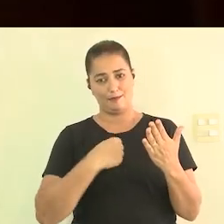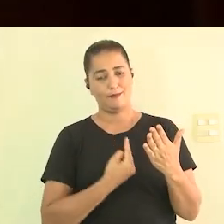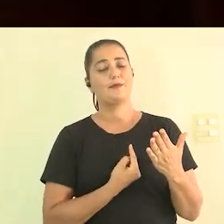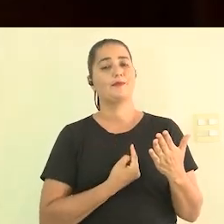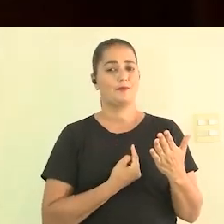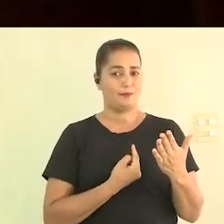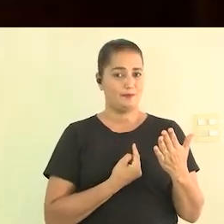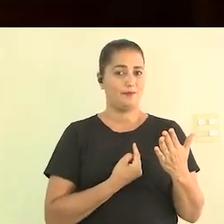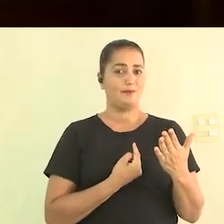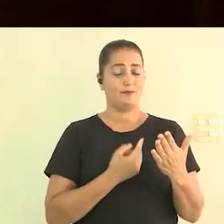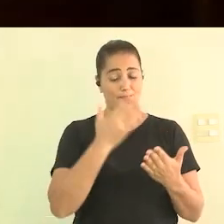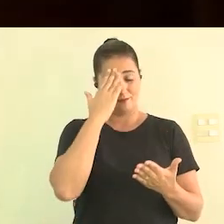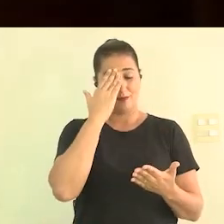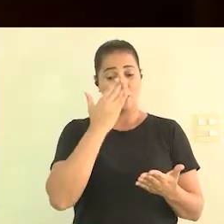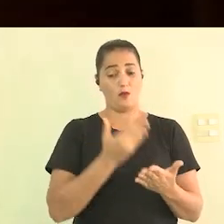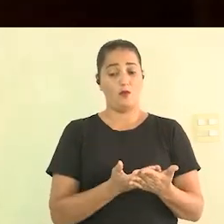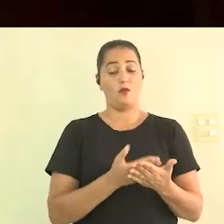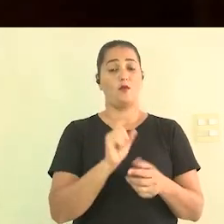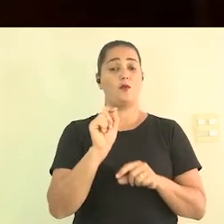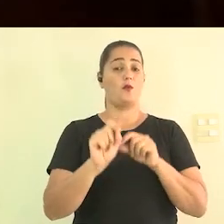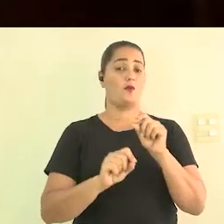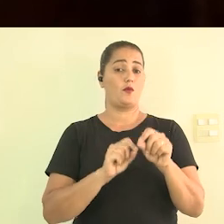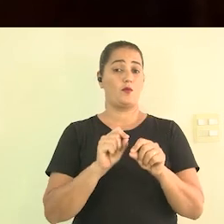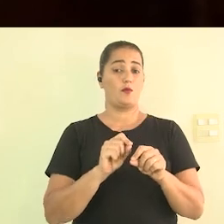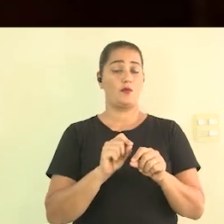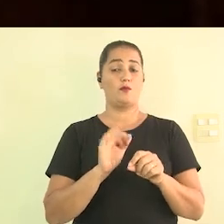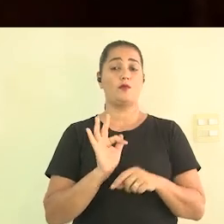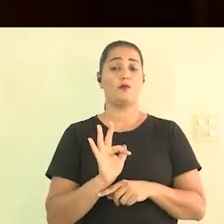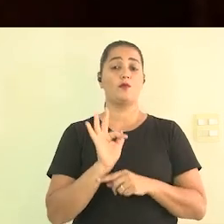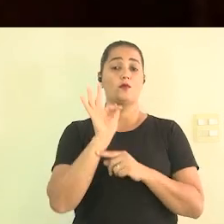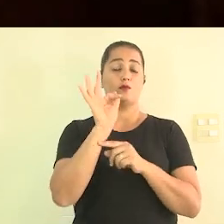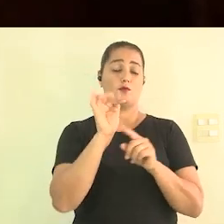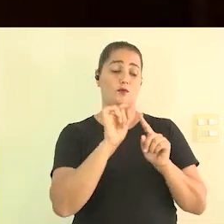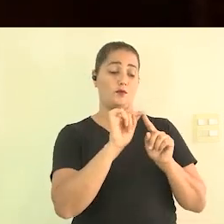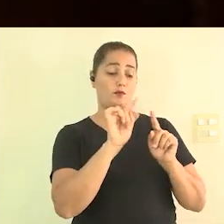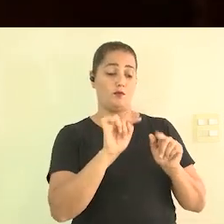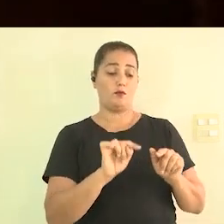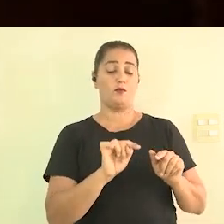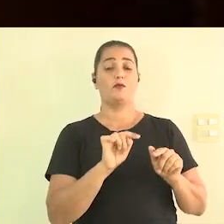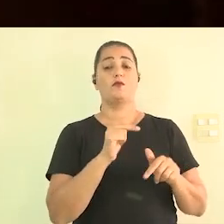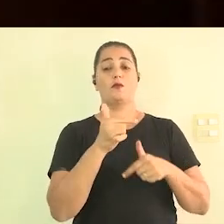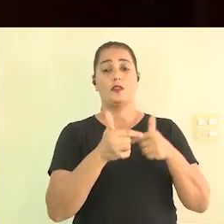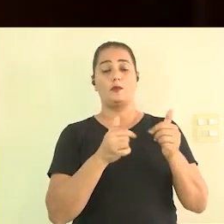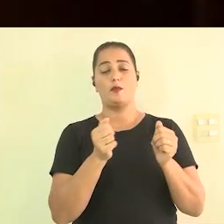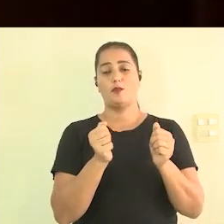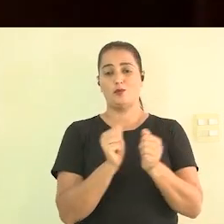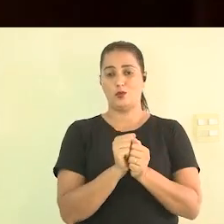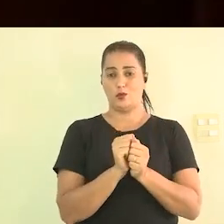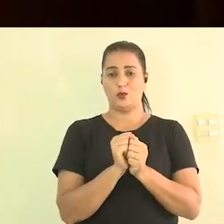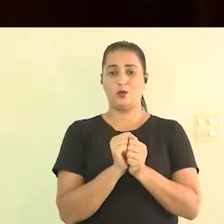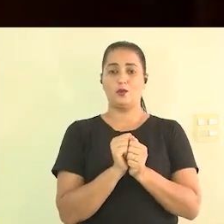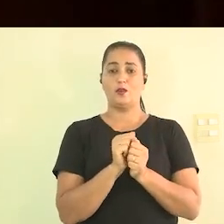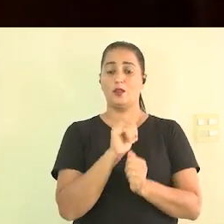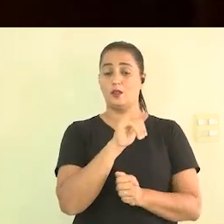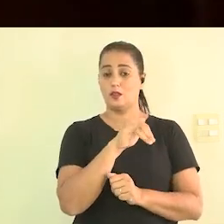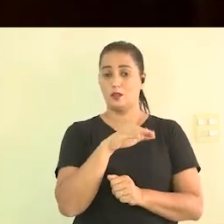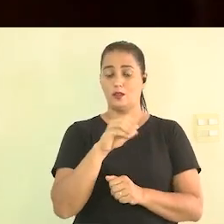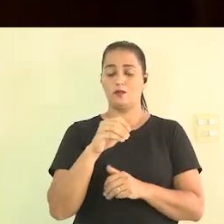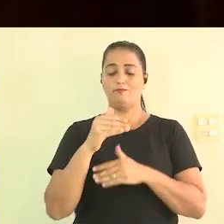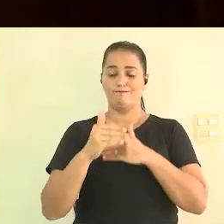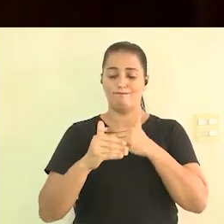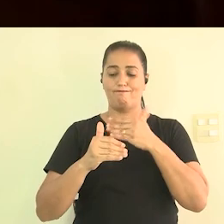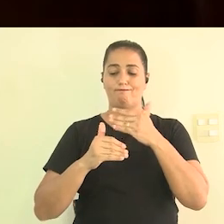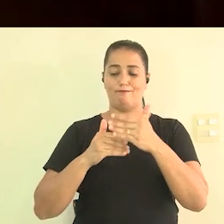próximos projetos a gente vai trabalhar junto então acho que é isso que vai sendo construído pela sinceridade pelo desejo dos